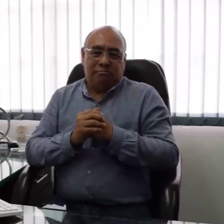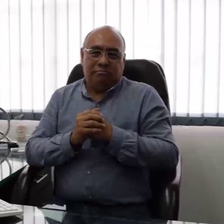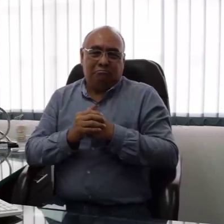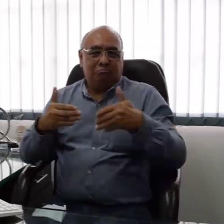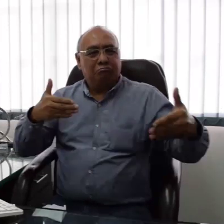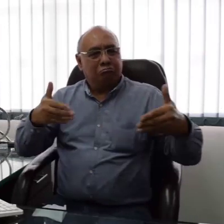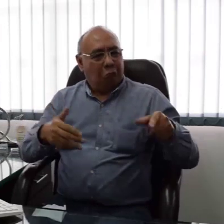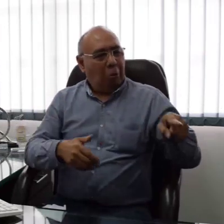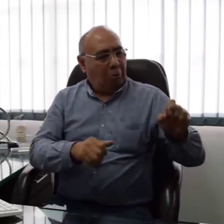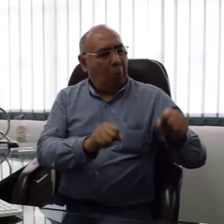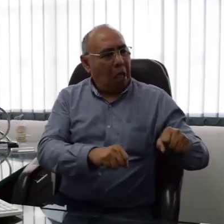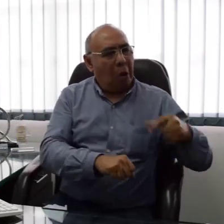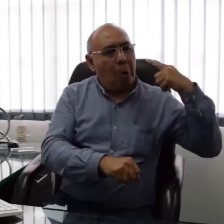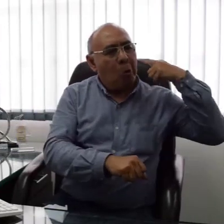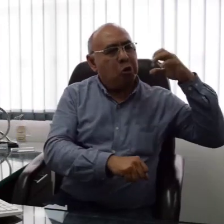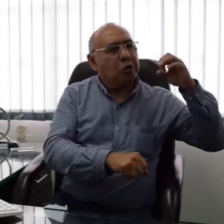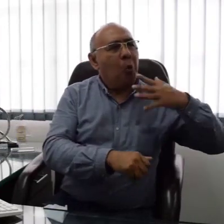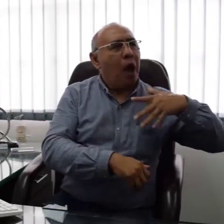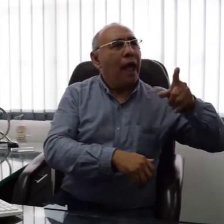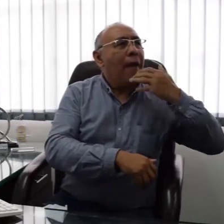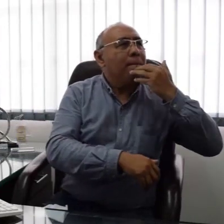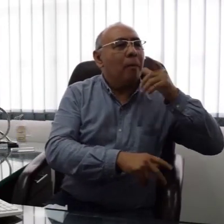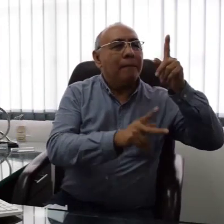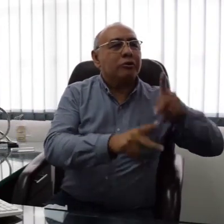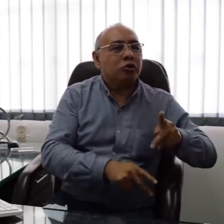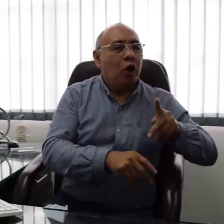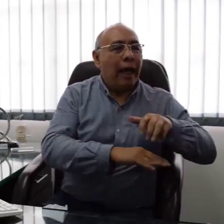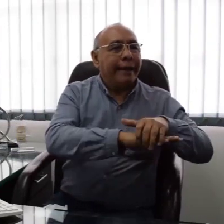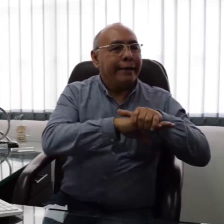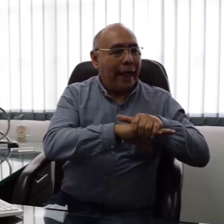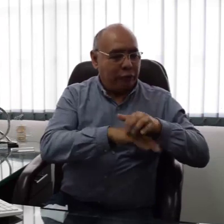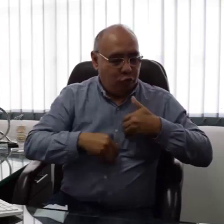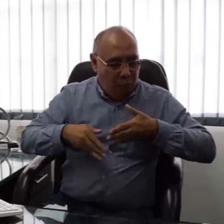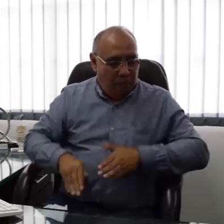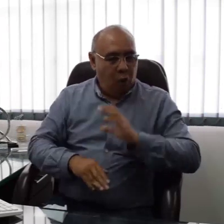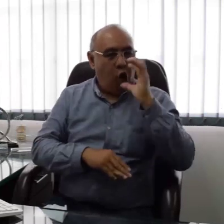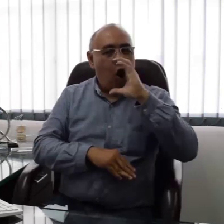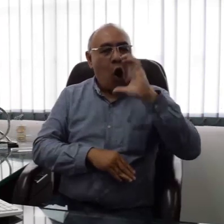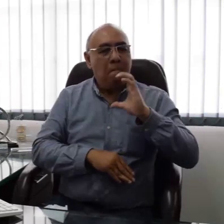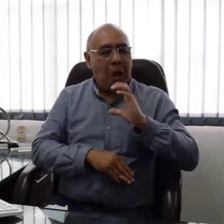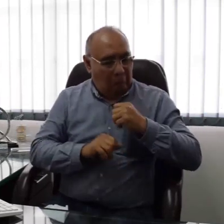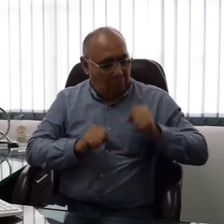Justificándolo al decir que aún siendo colombianos pueden enseñar con libertad inglés o francés.